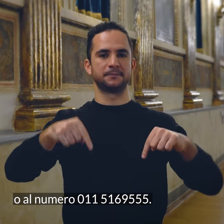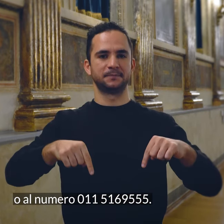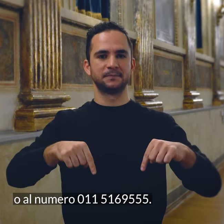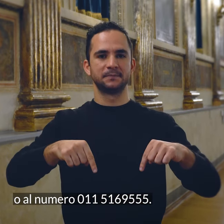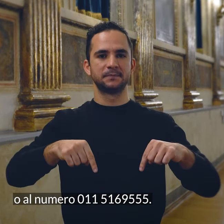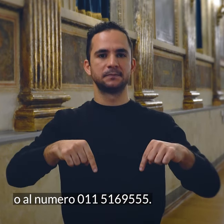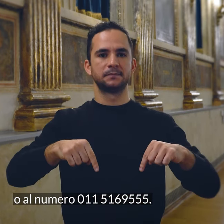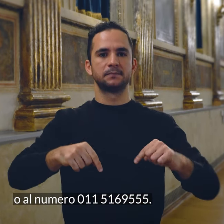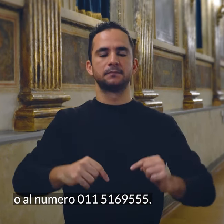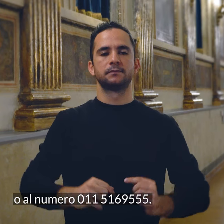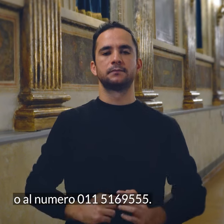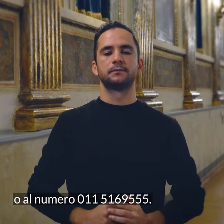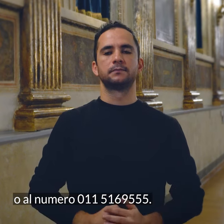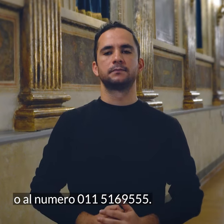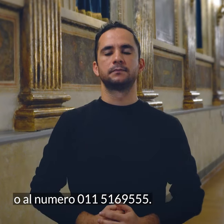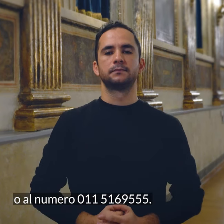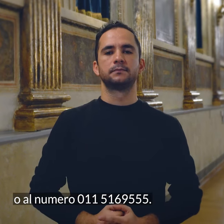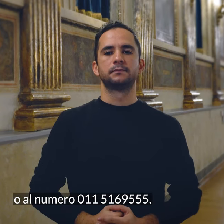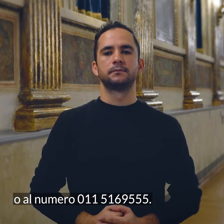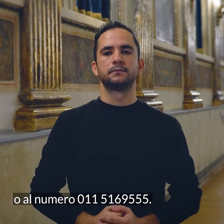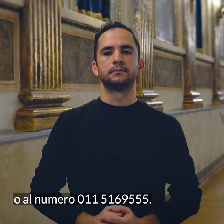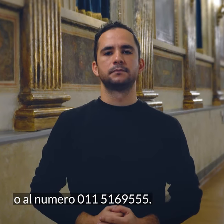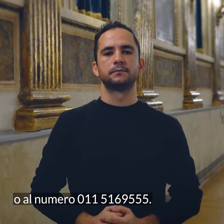-5169-555.